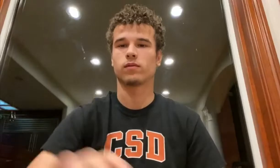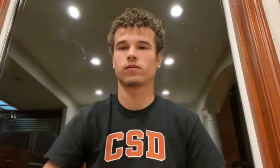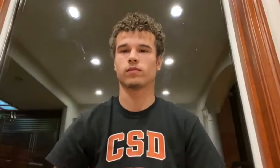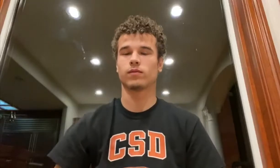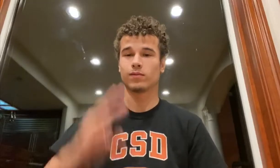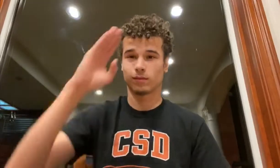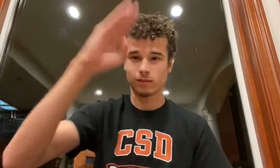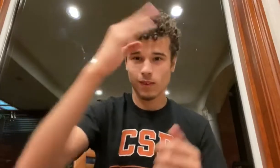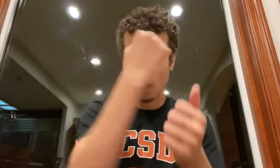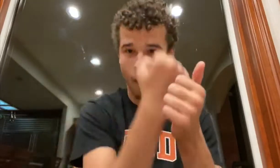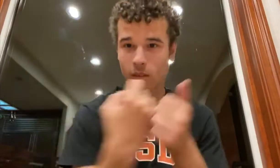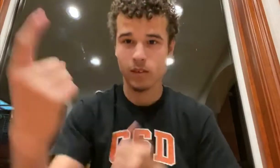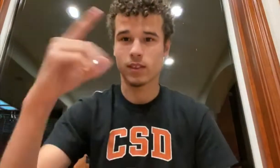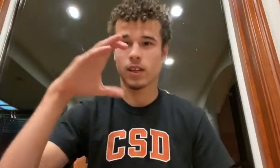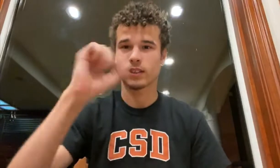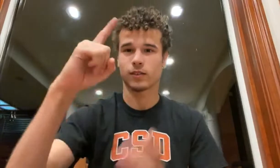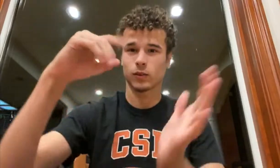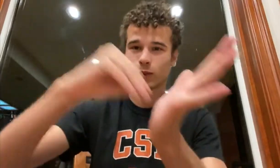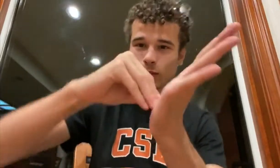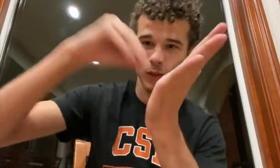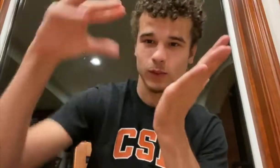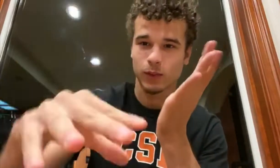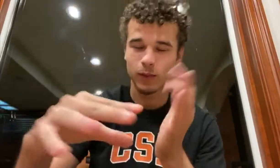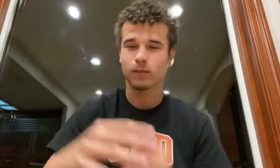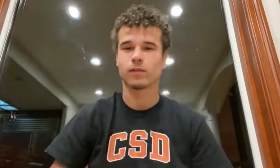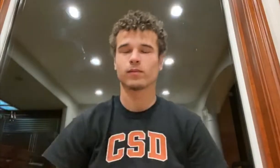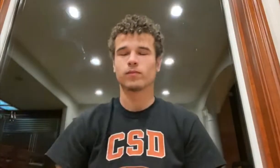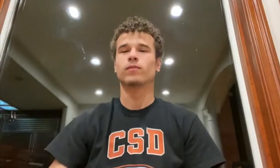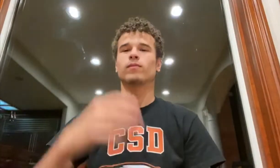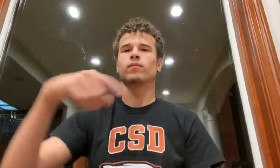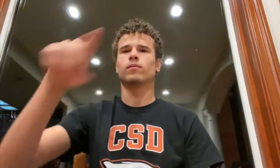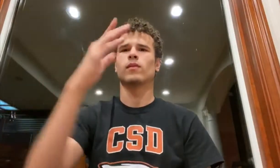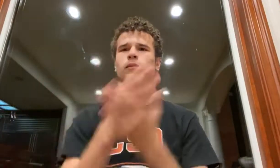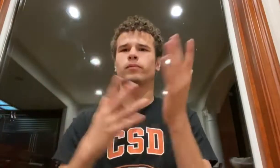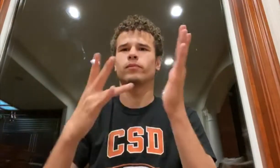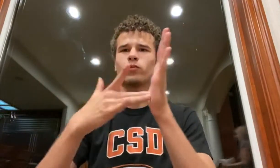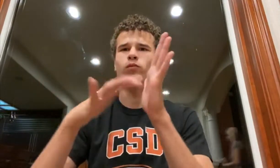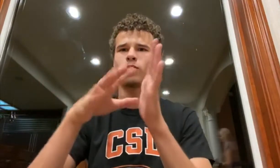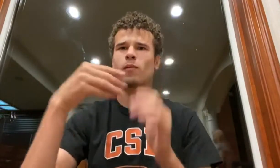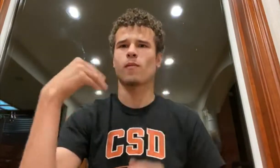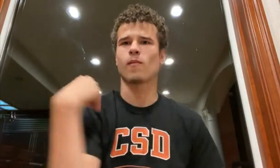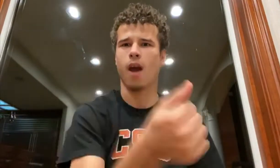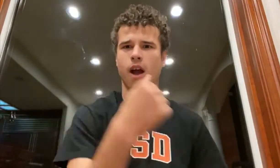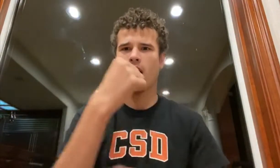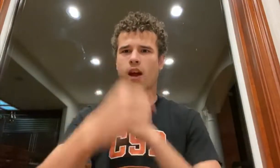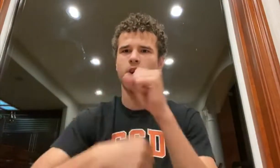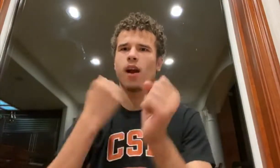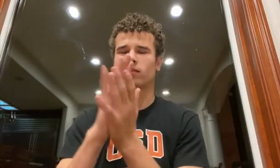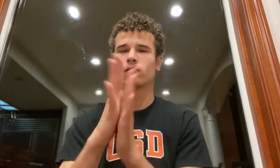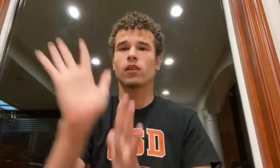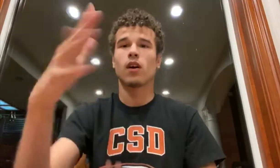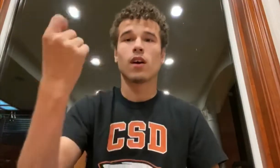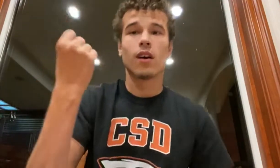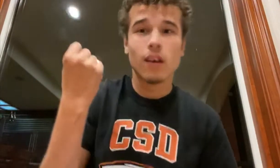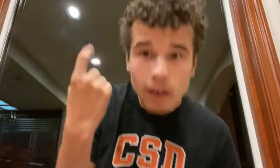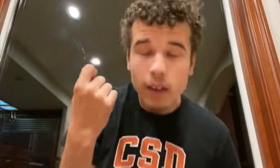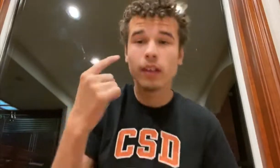Hola a todos, especialmente a los alumnos de CSD. Algunos de ustedes ya pagaron el libro anual. Los